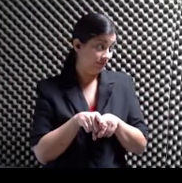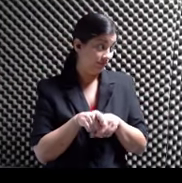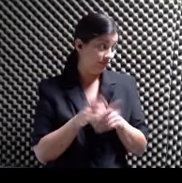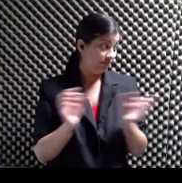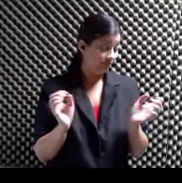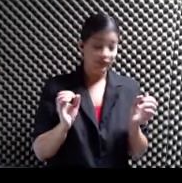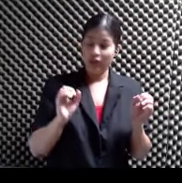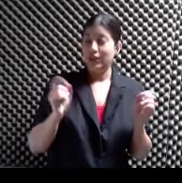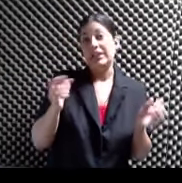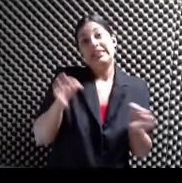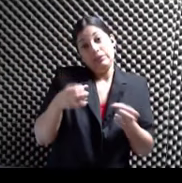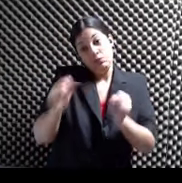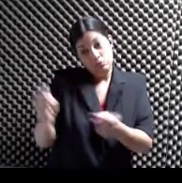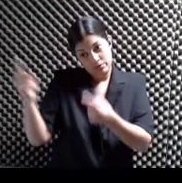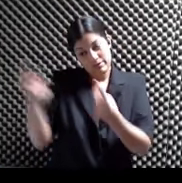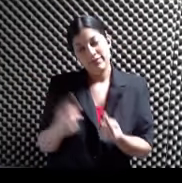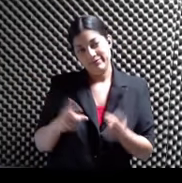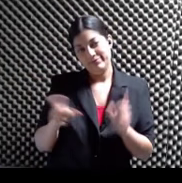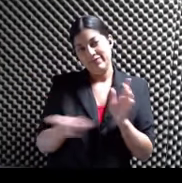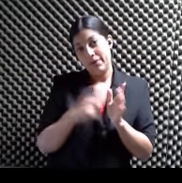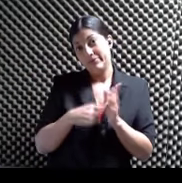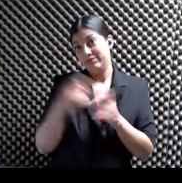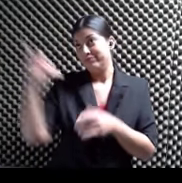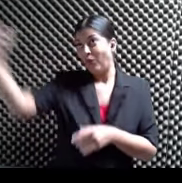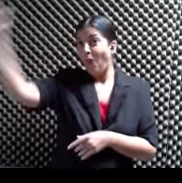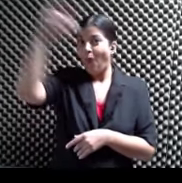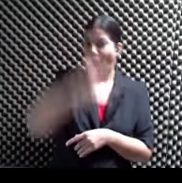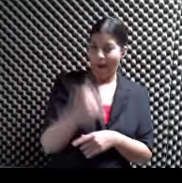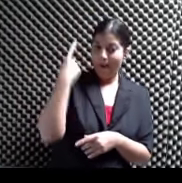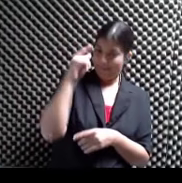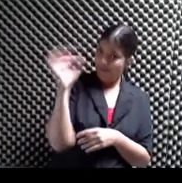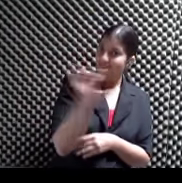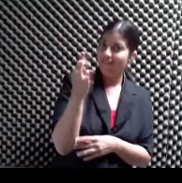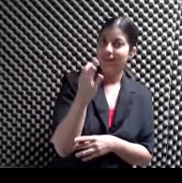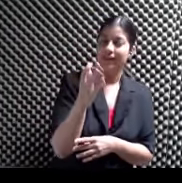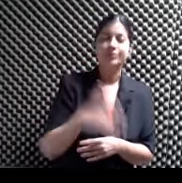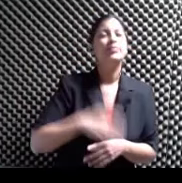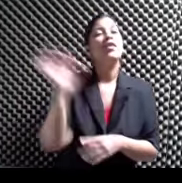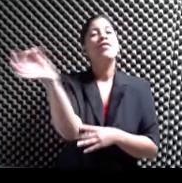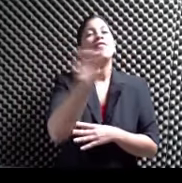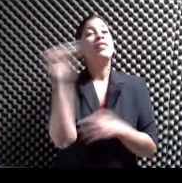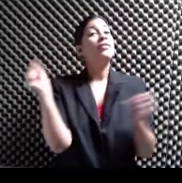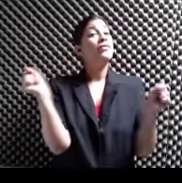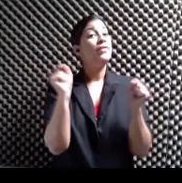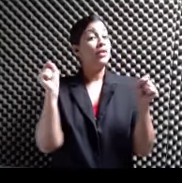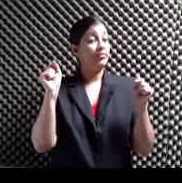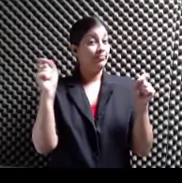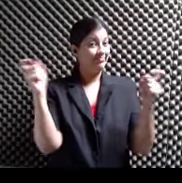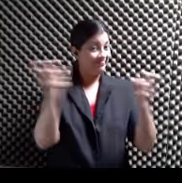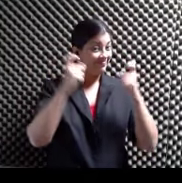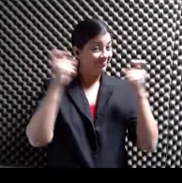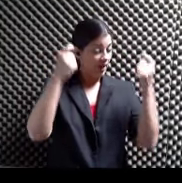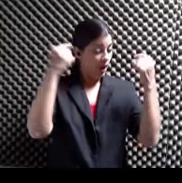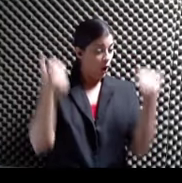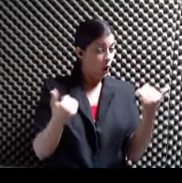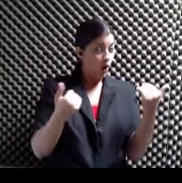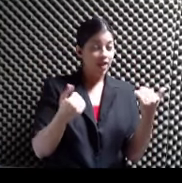Porque en ocasiones han venido allá para el festival El festival del frío que se va a celebrar ahora Comenzando el viernes 22